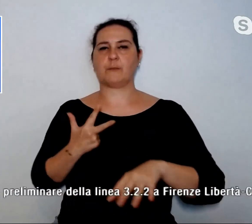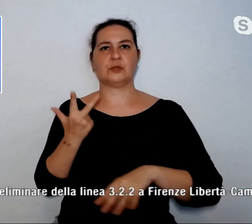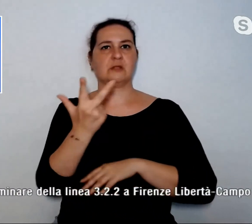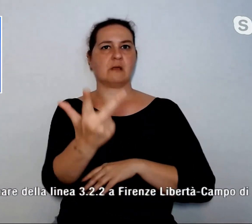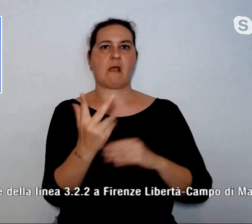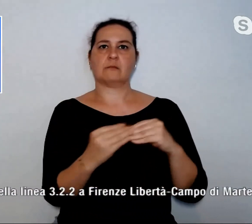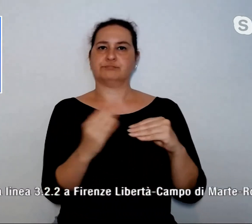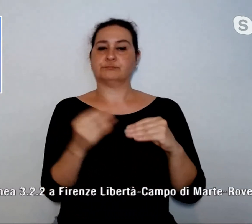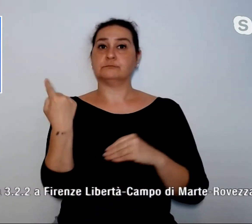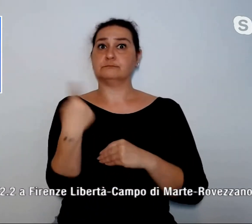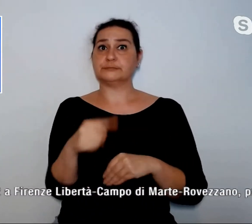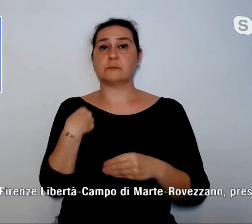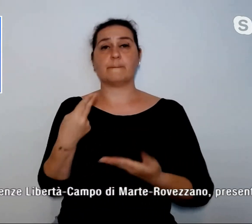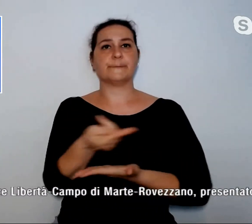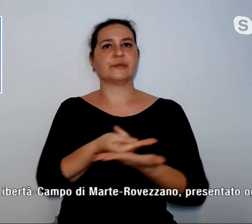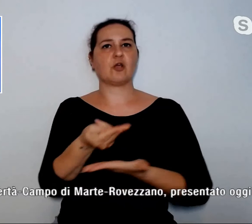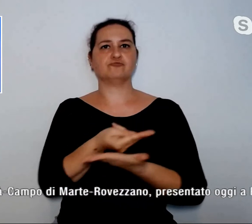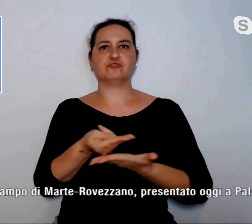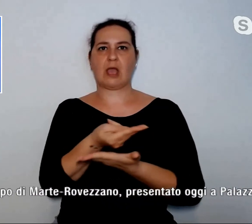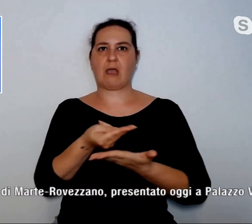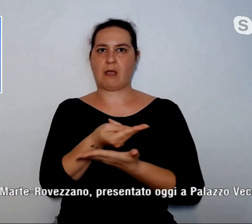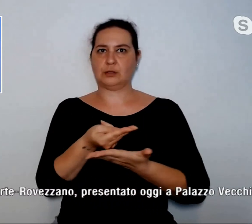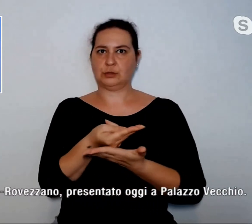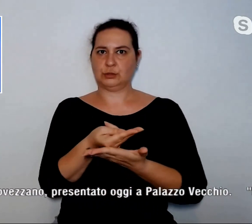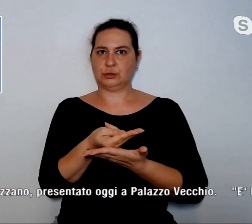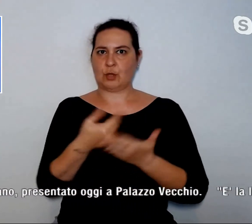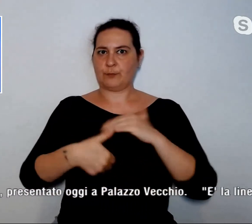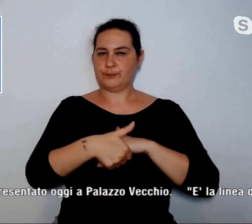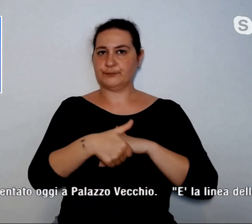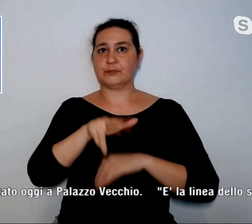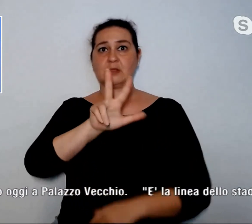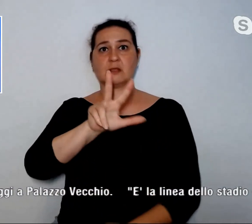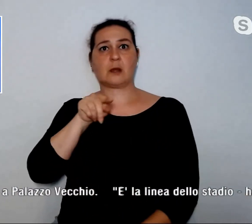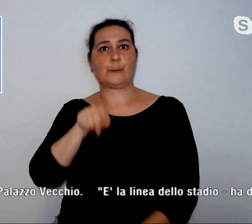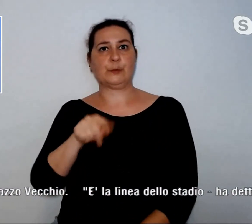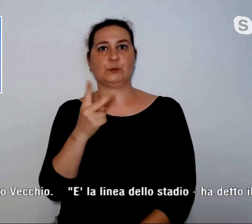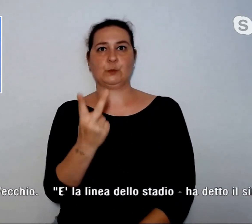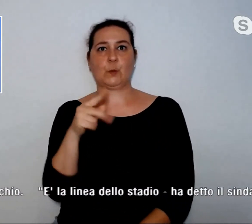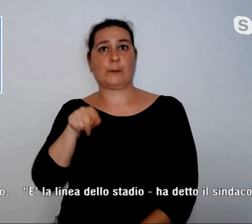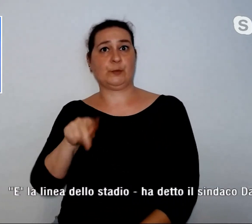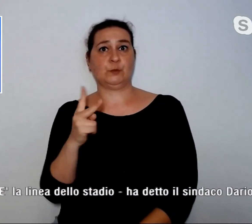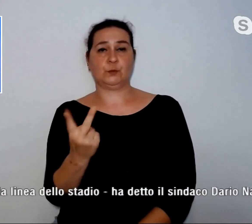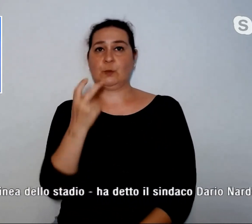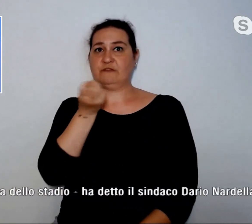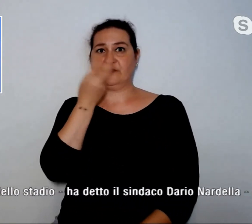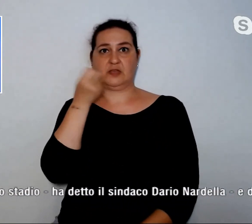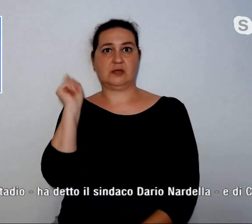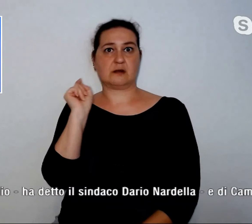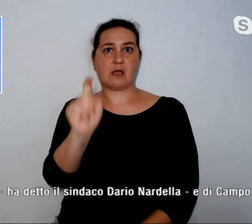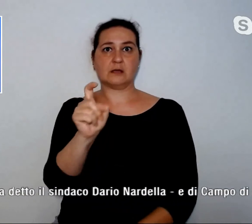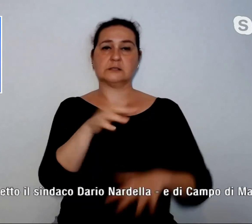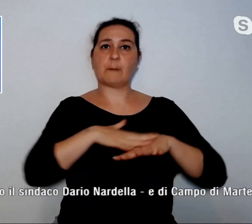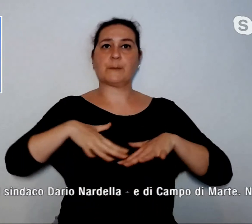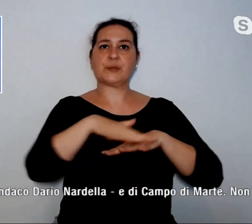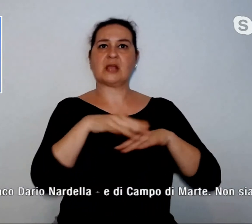progetto preliminare della linea 3.22 a Firenze, Libertà-Campo di Marte